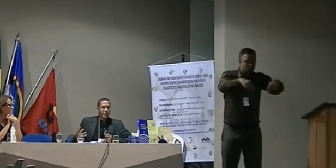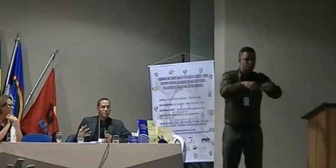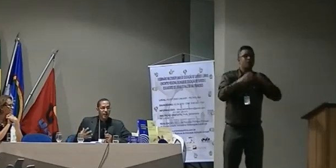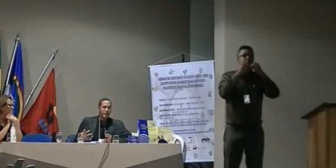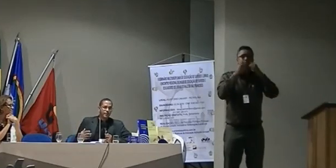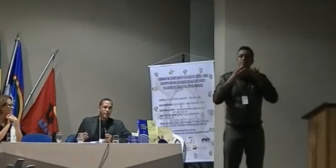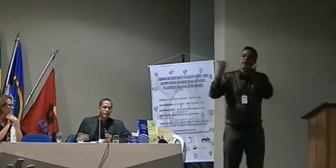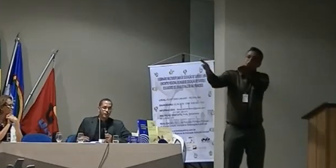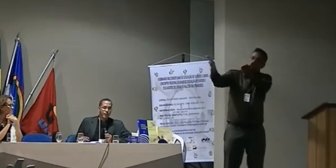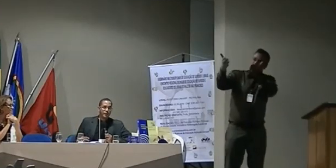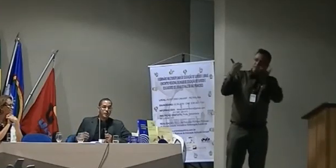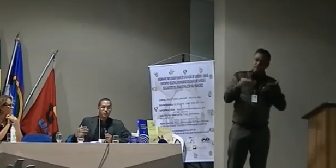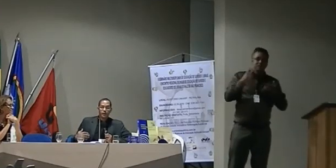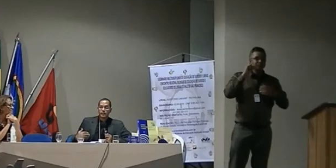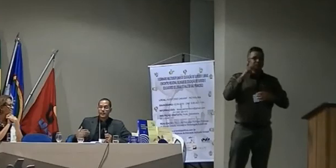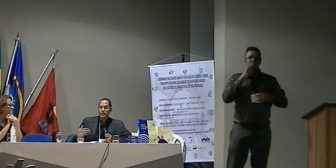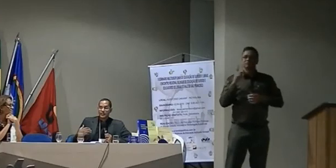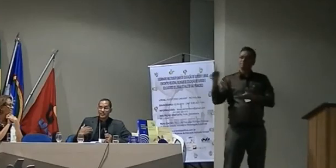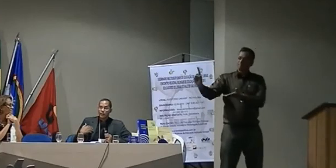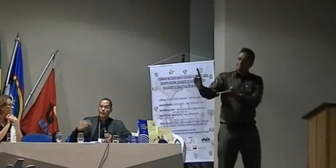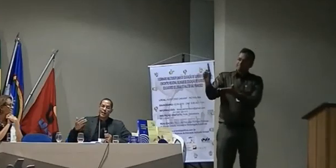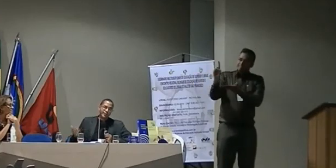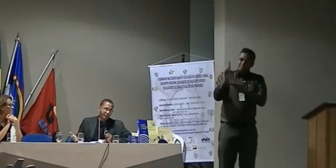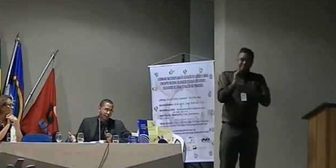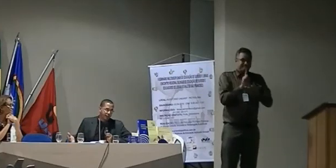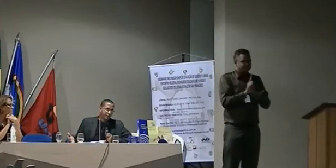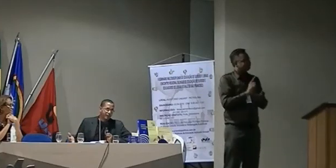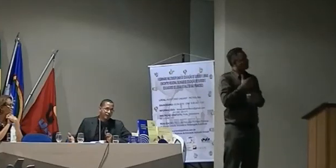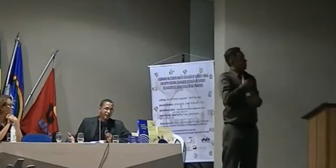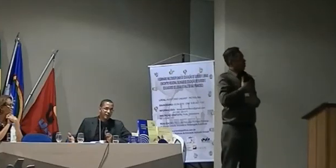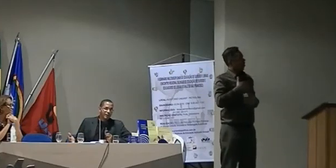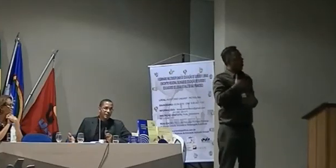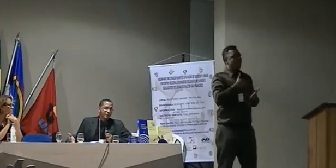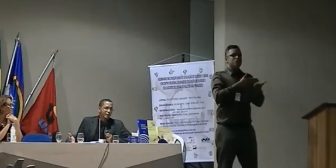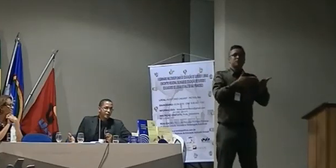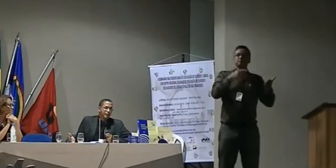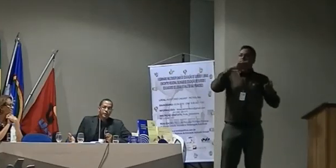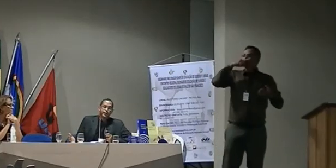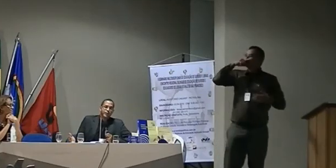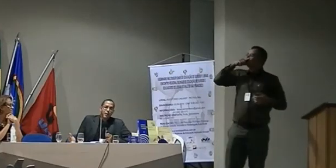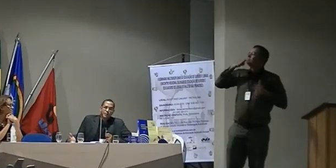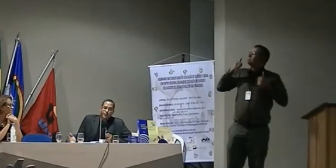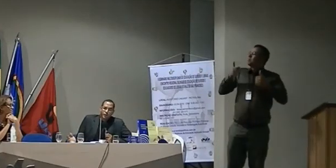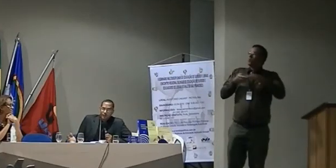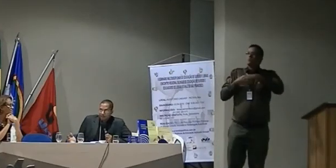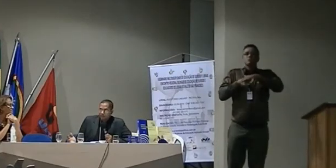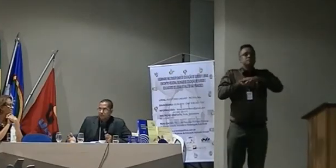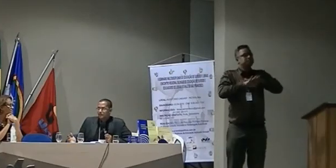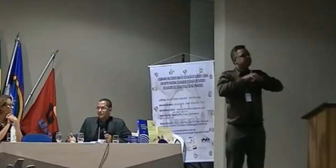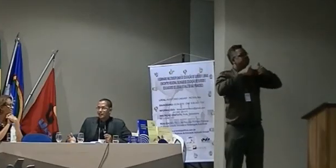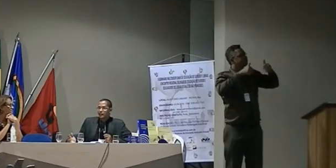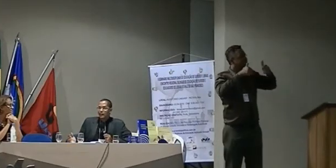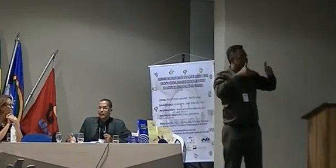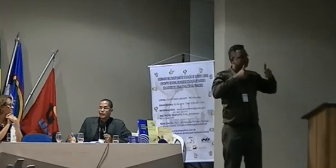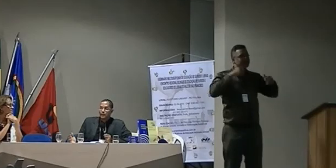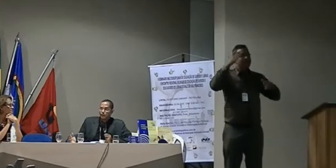tire bem no espaço e possa ter vontade não quer ir mais para a escola não quer um lugar infador